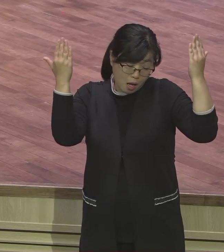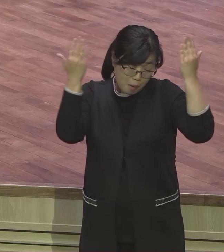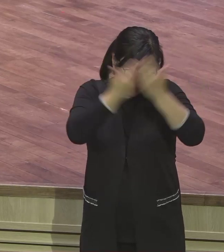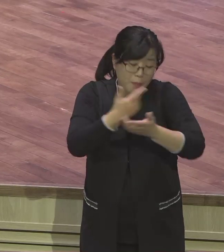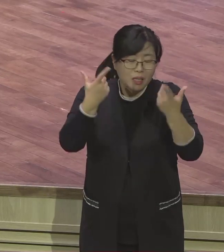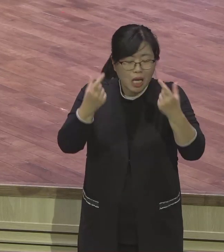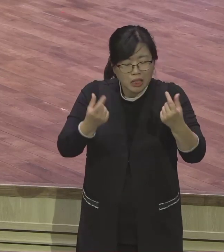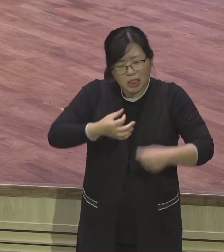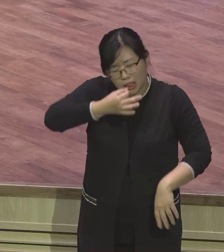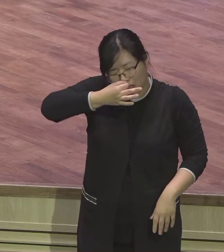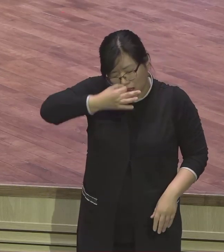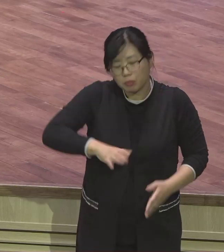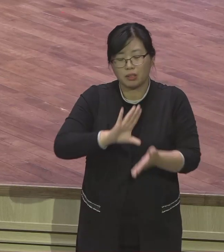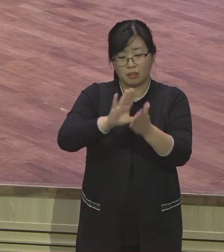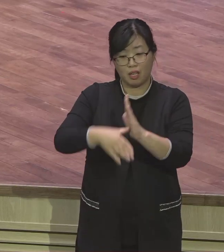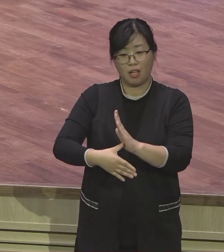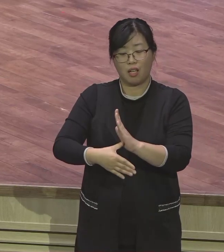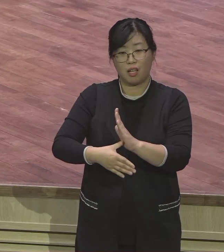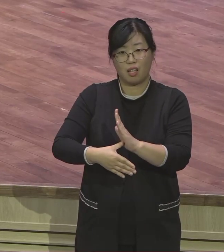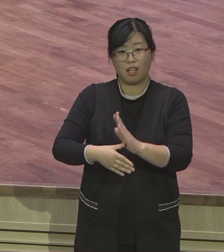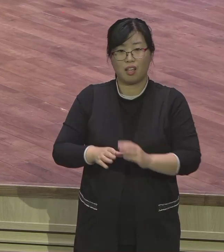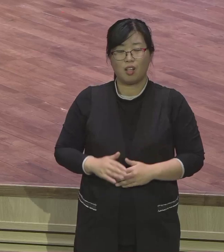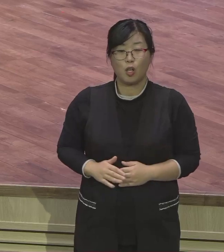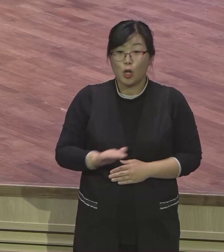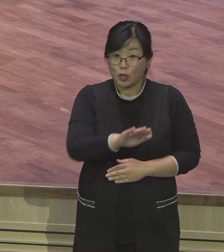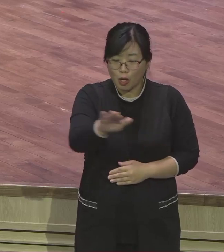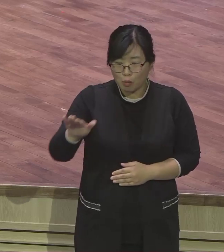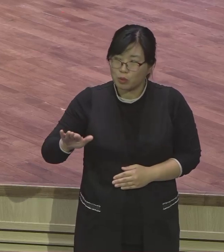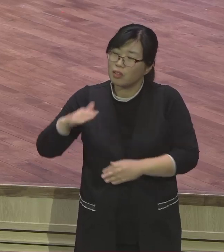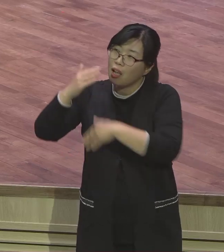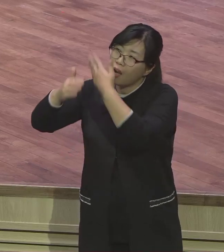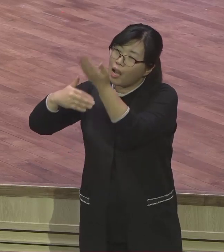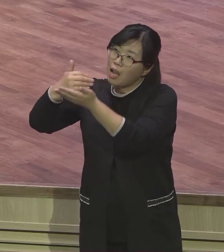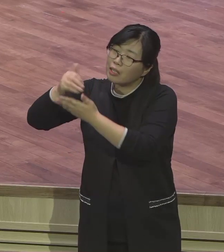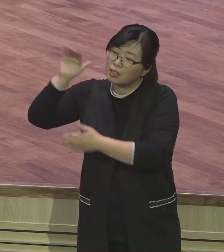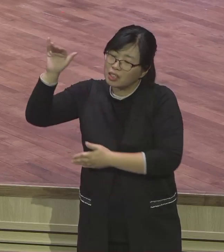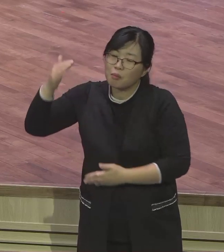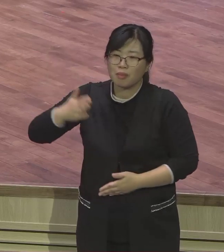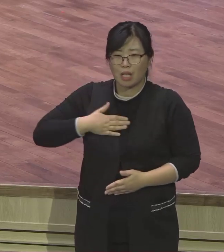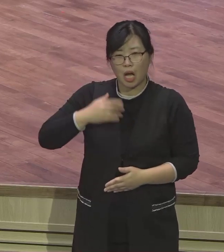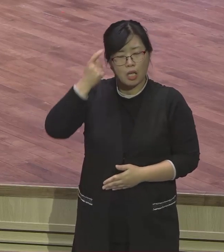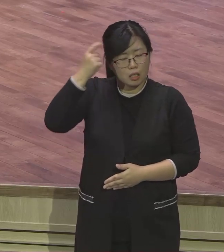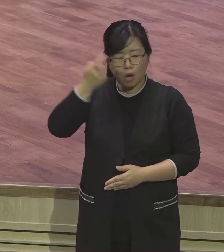새로운 것을 보여줄 영의 눈을 팔게 열어야 돼요 영의 눈을 열게 하야 조합사사